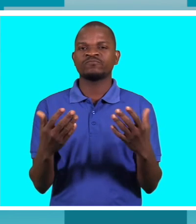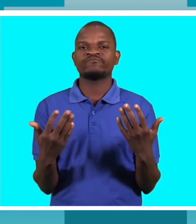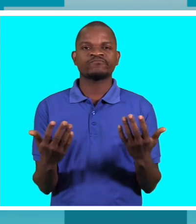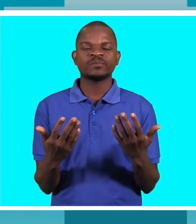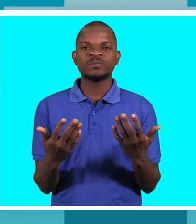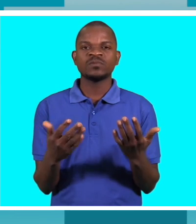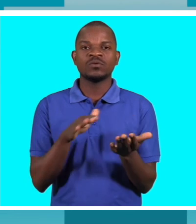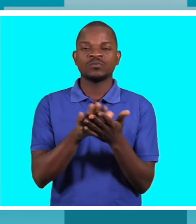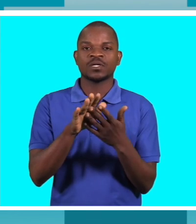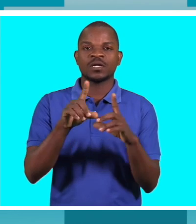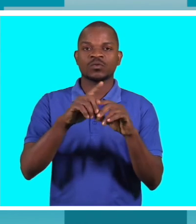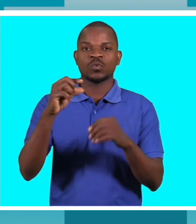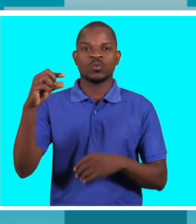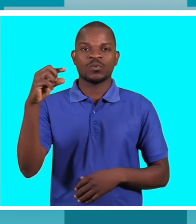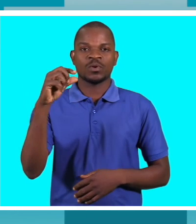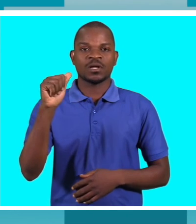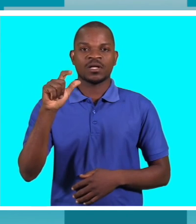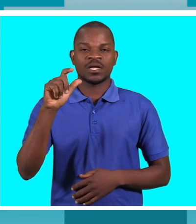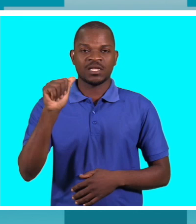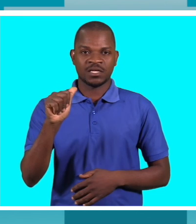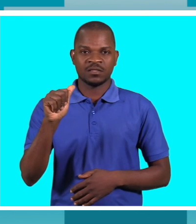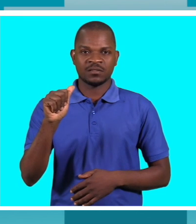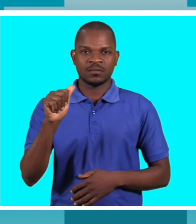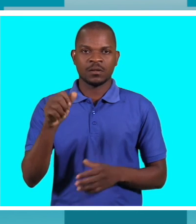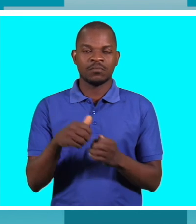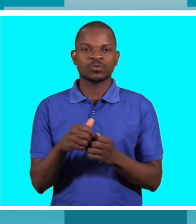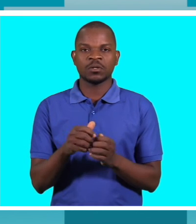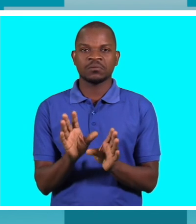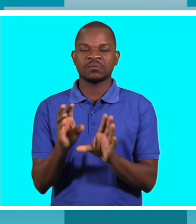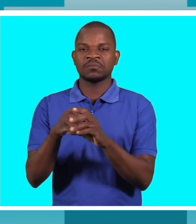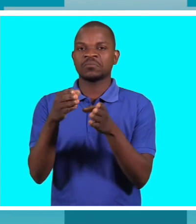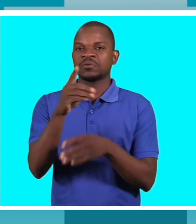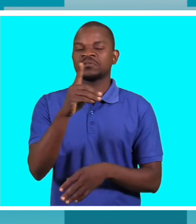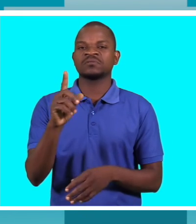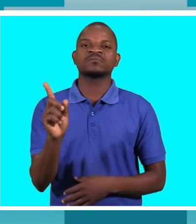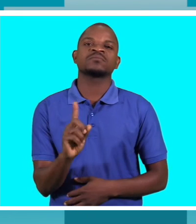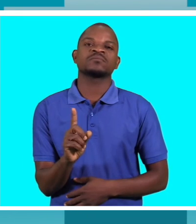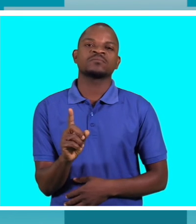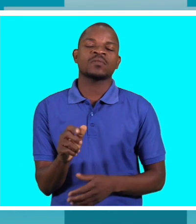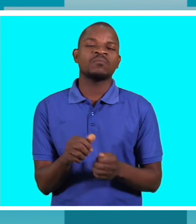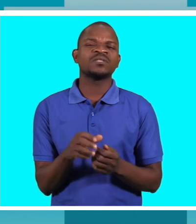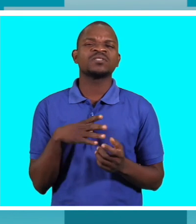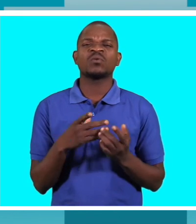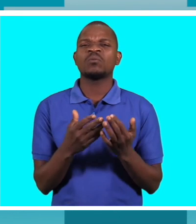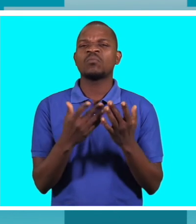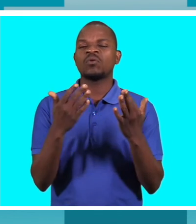gala de beneficência nunca olharam para a questão da deficiência mas sabem de que tem muitos problemas